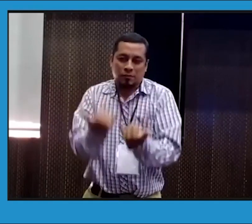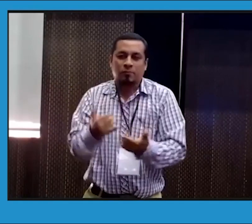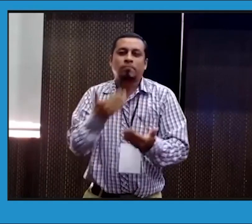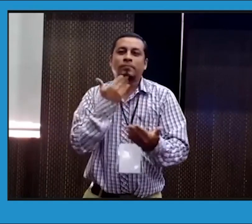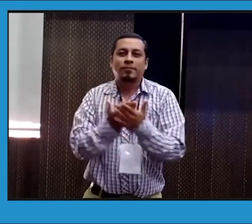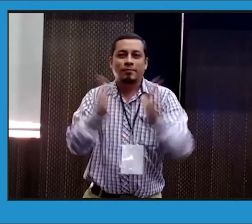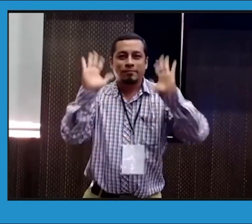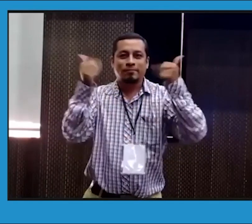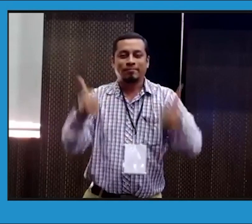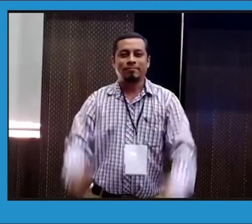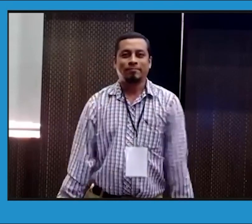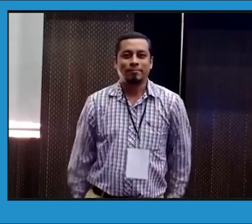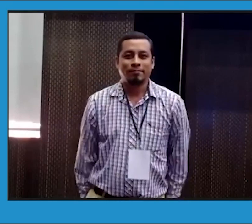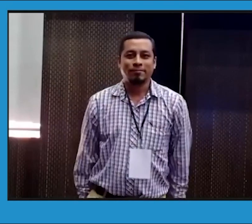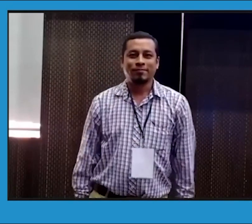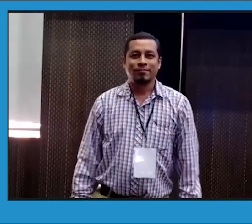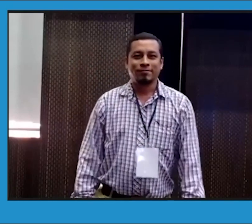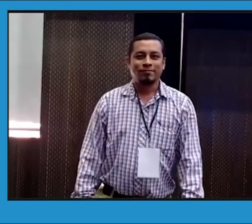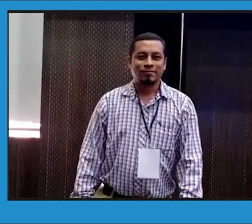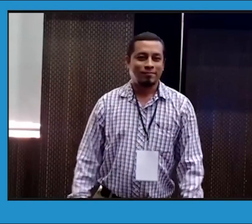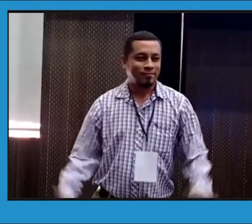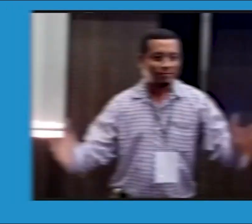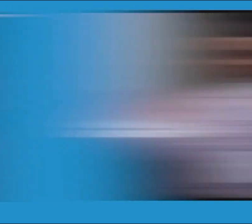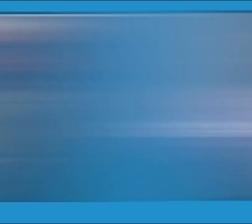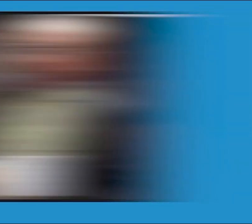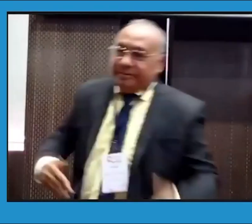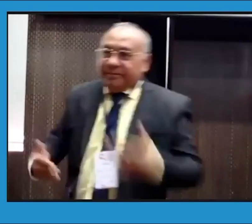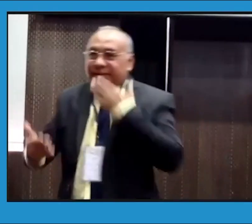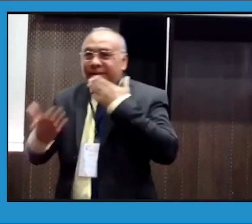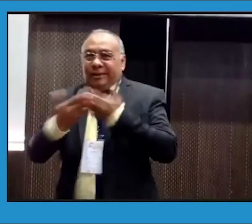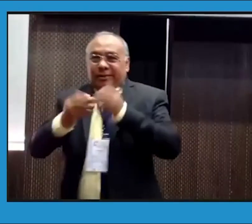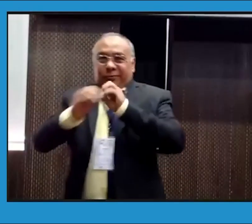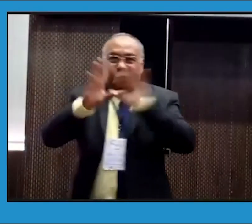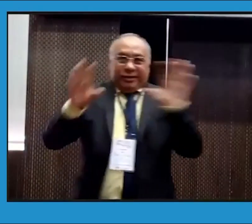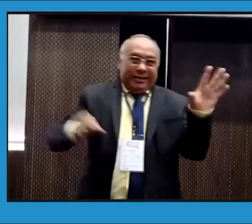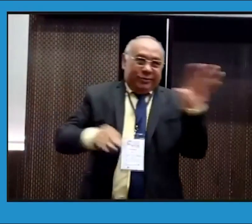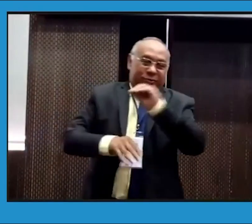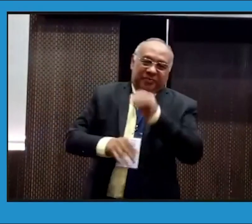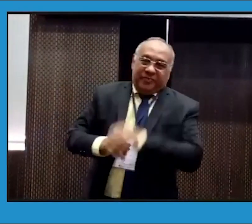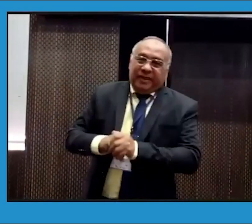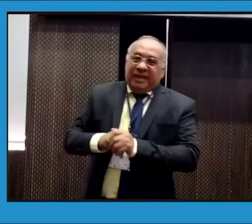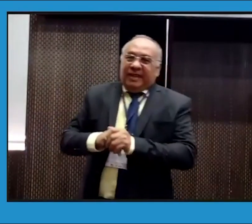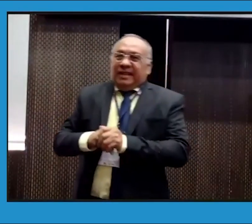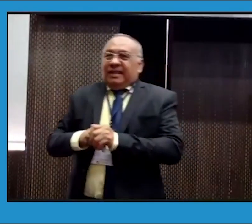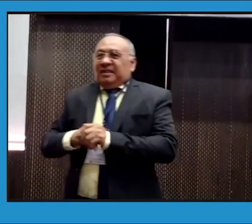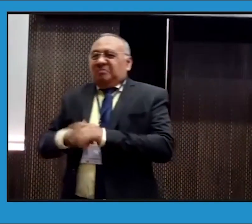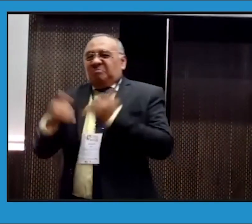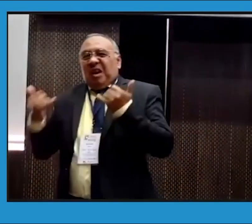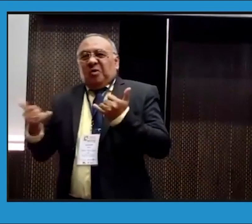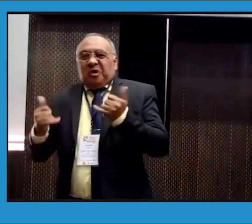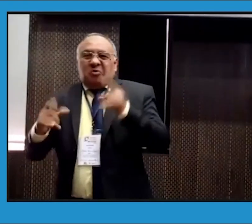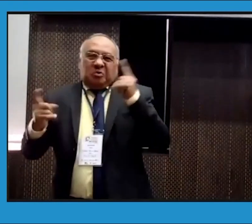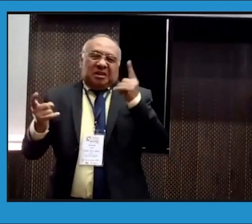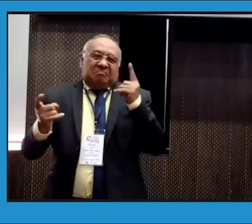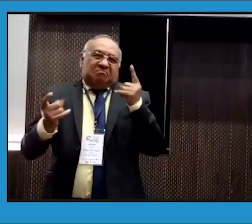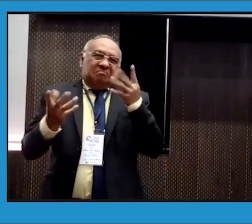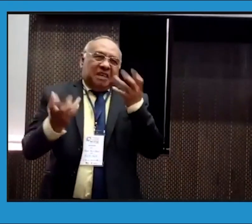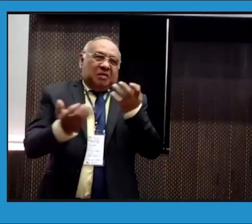estos cuatro años, queremos trabajar con todos ustedes en el Plan Nacional. Bueno, muy buenos días para todos. Ahora,